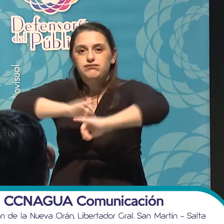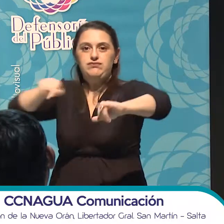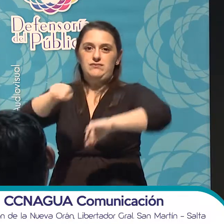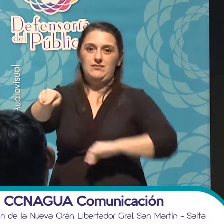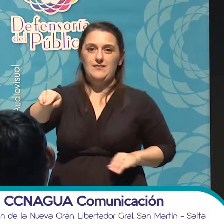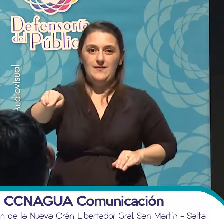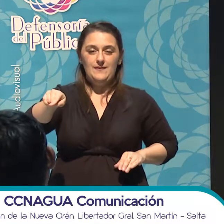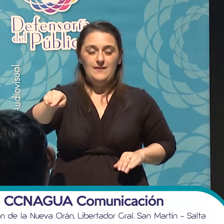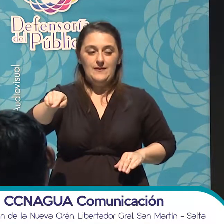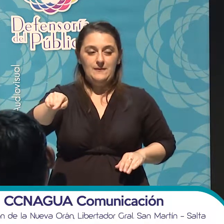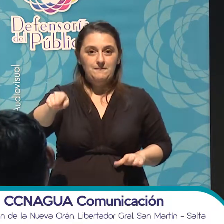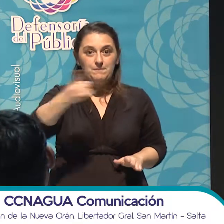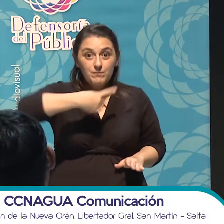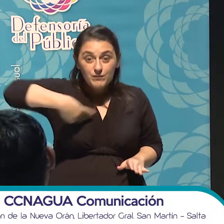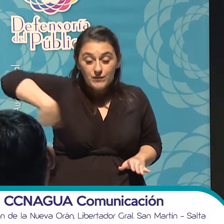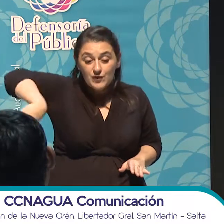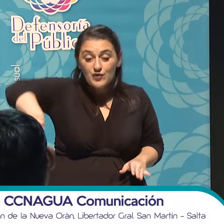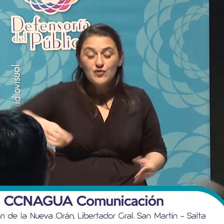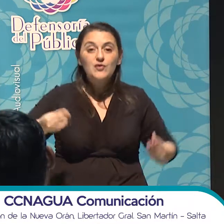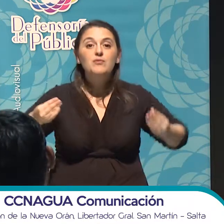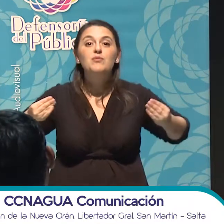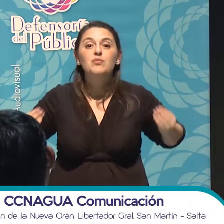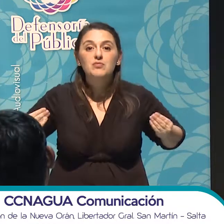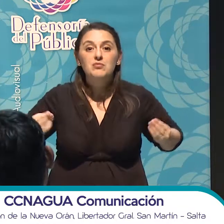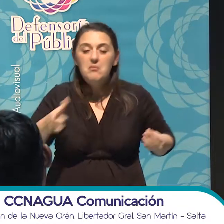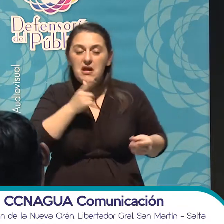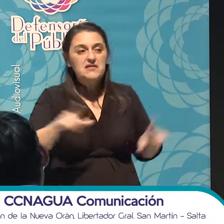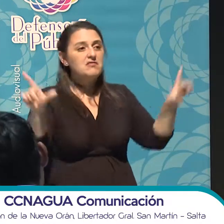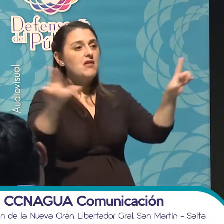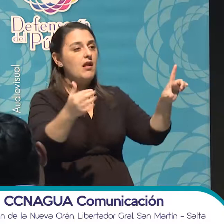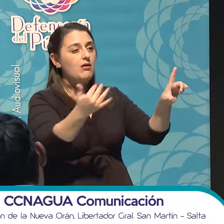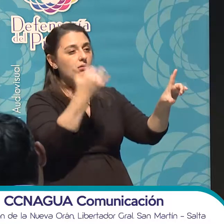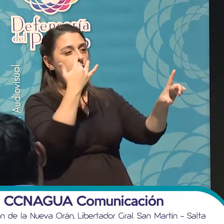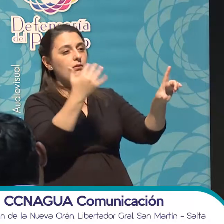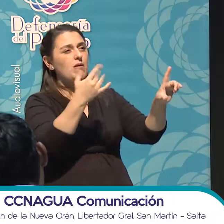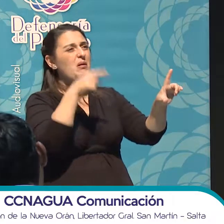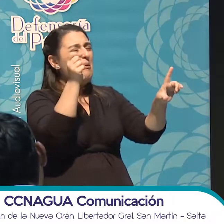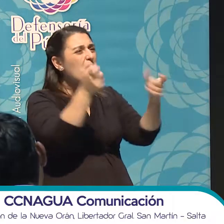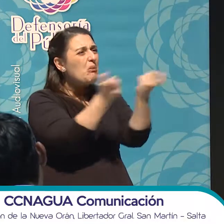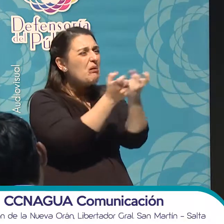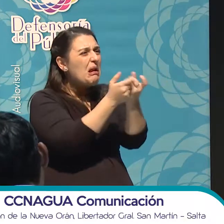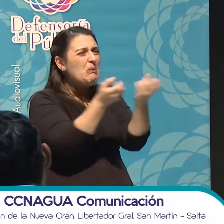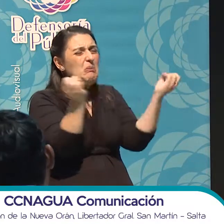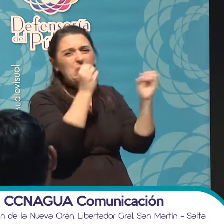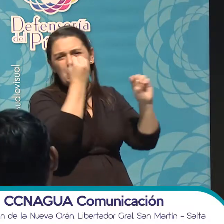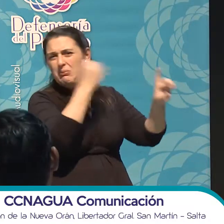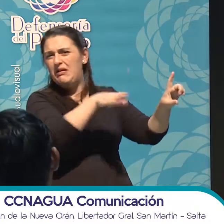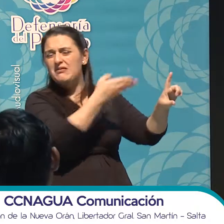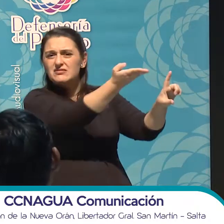No tomamos conciencia porque estamos adormecidos por programas basuras. Estamos